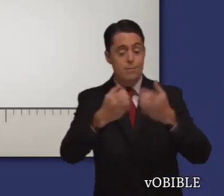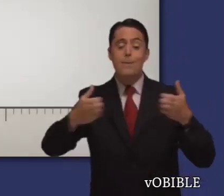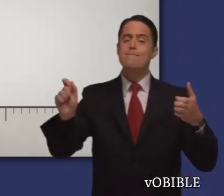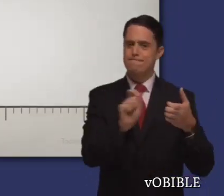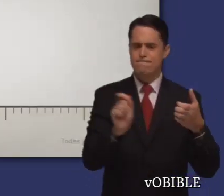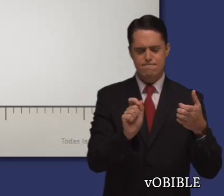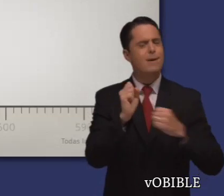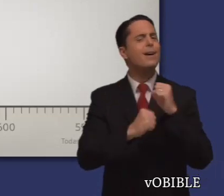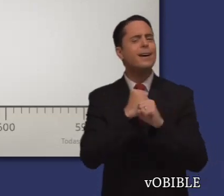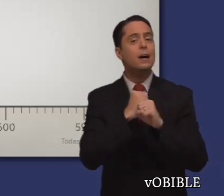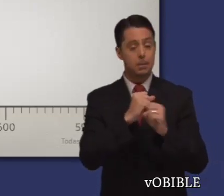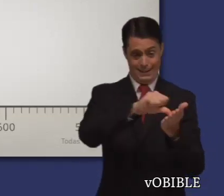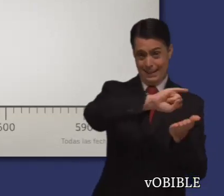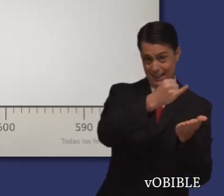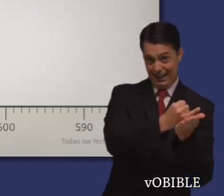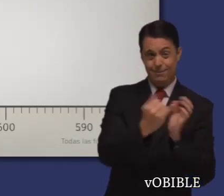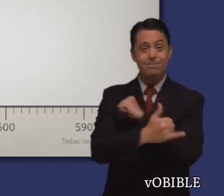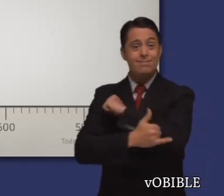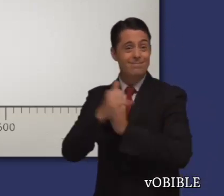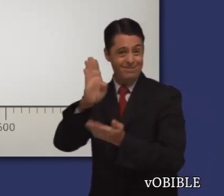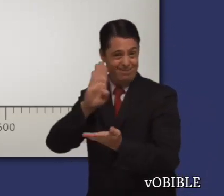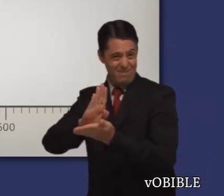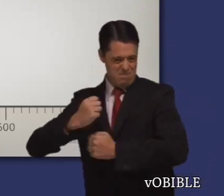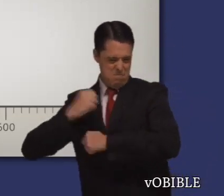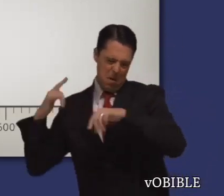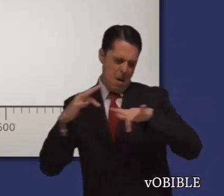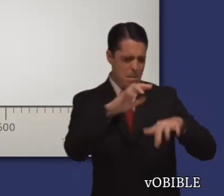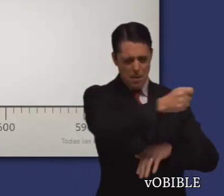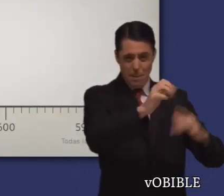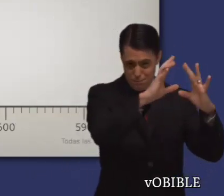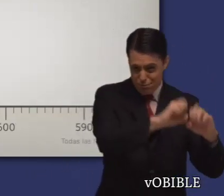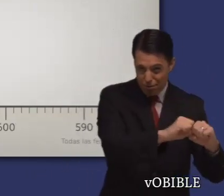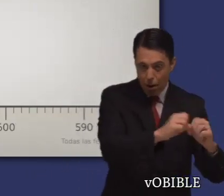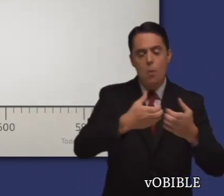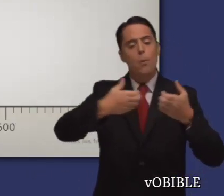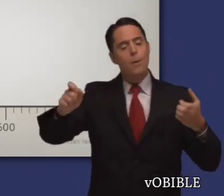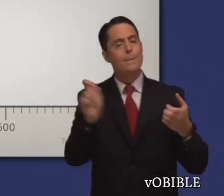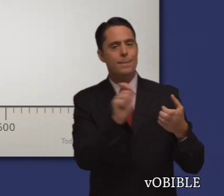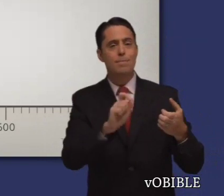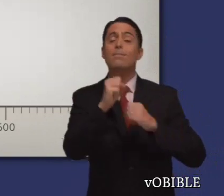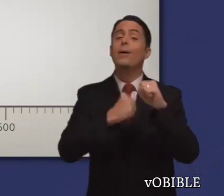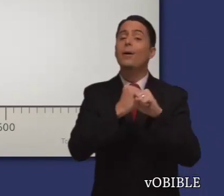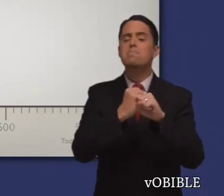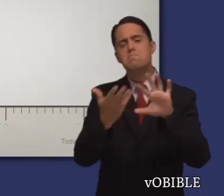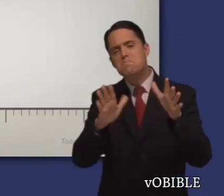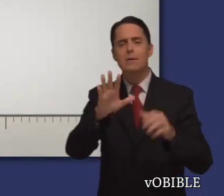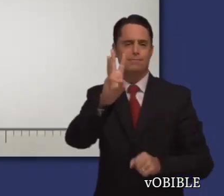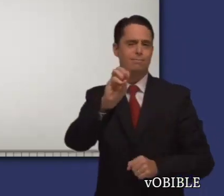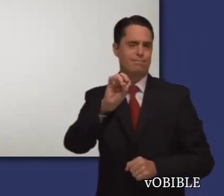su profecía alrededor del 607 antes de la Era Común, después de que los babilonios destruyeran Jerusalén.